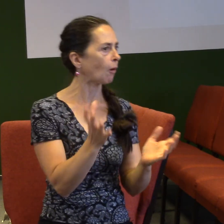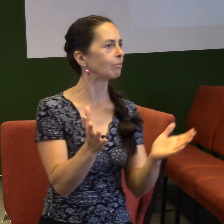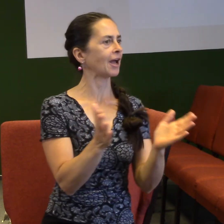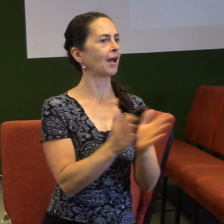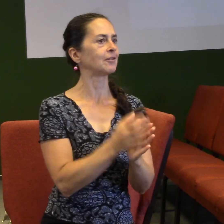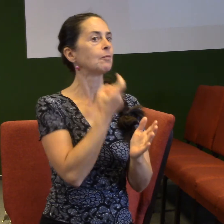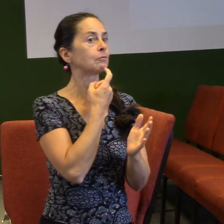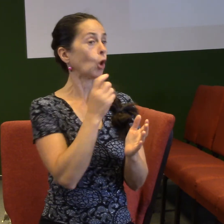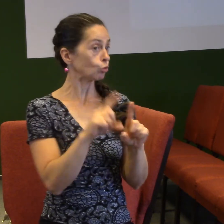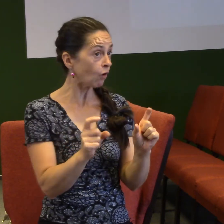do toho cíle doběhnout.